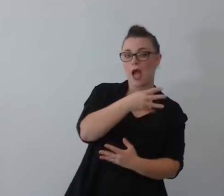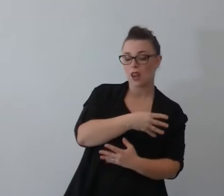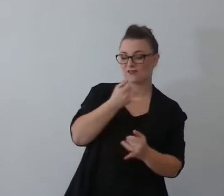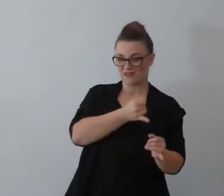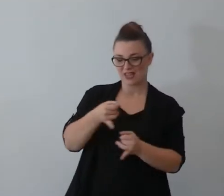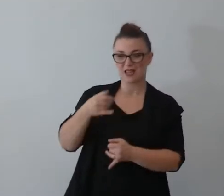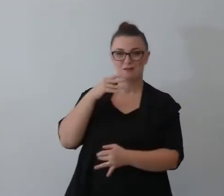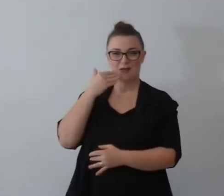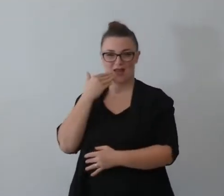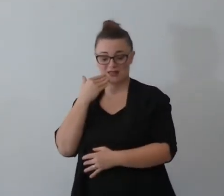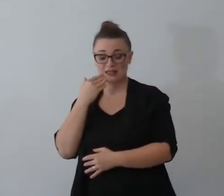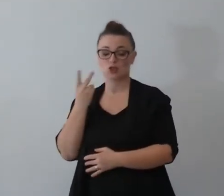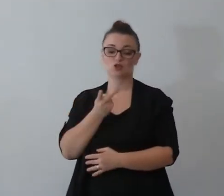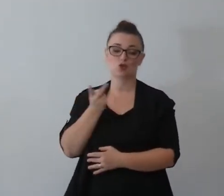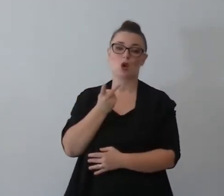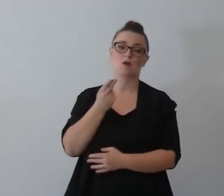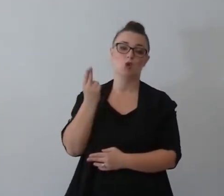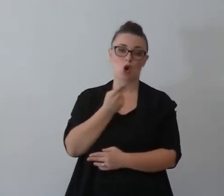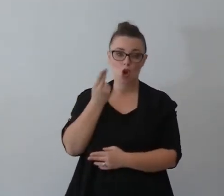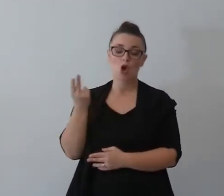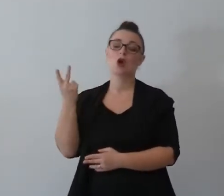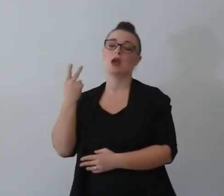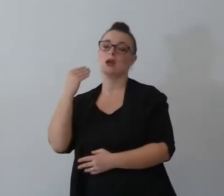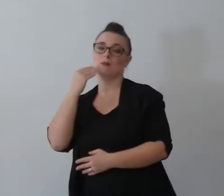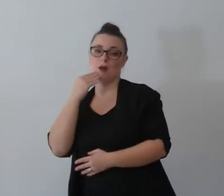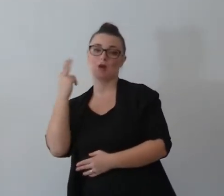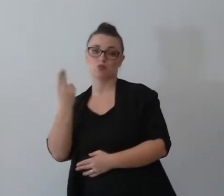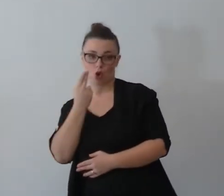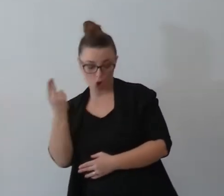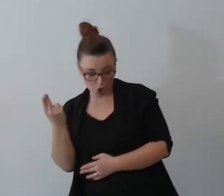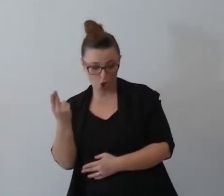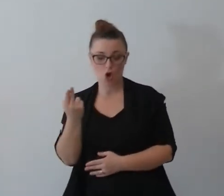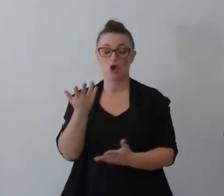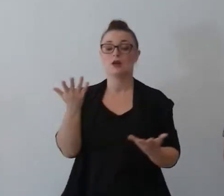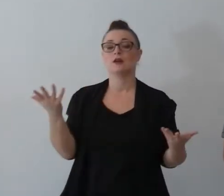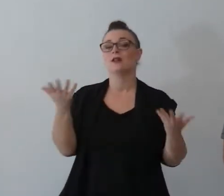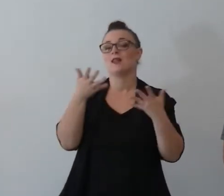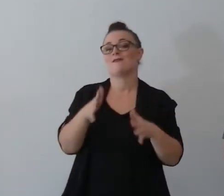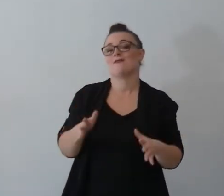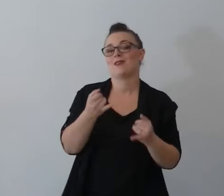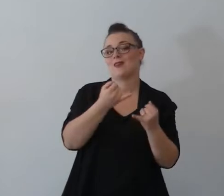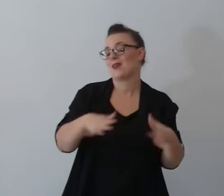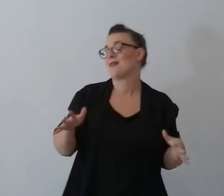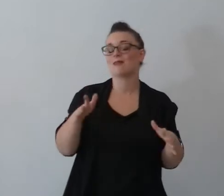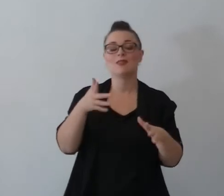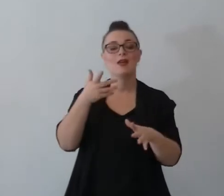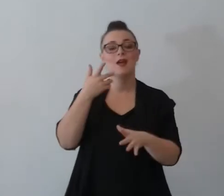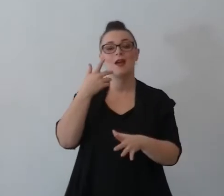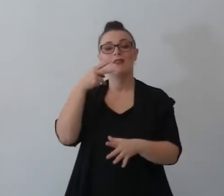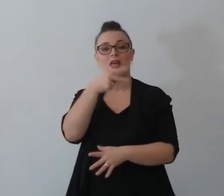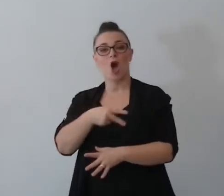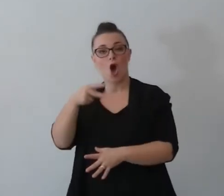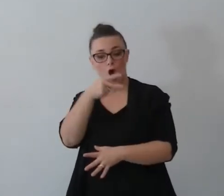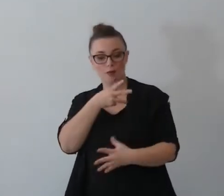muoiono la fine arriva e Naomi decide di ritornare in parca a Bethlehem